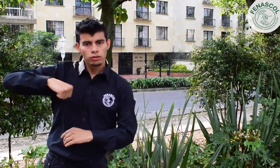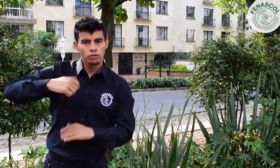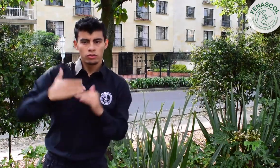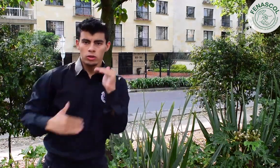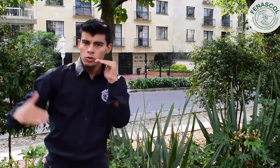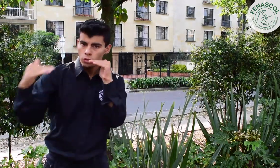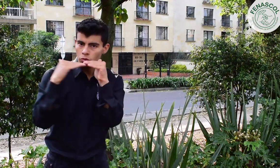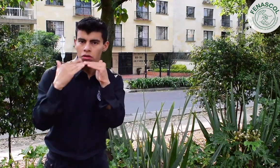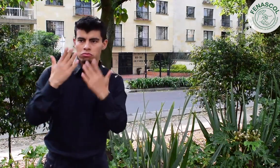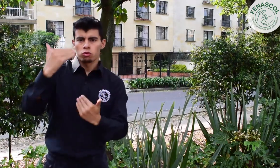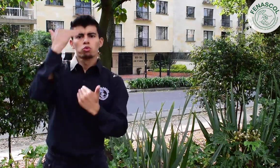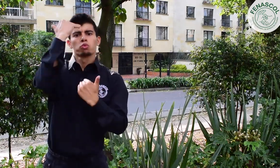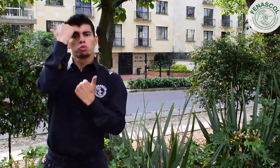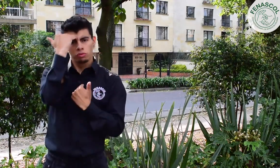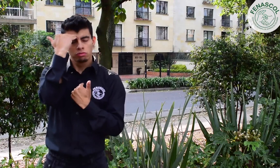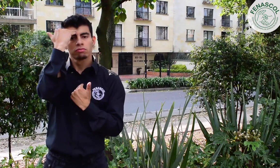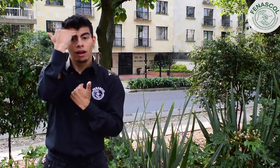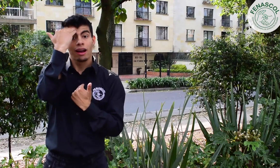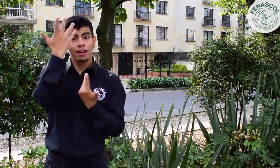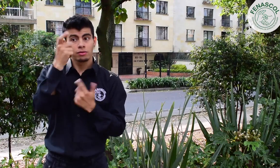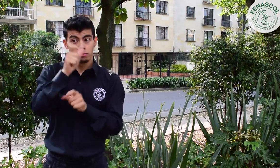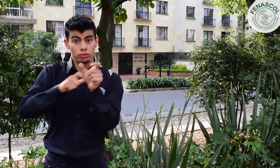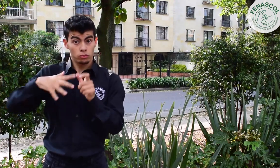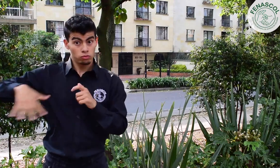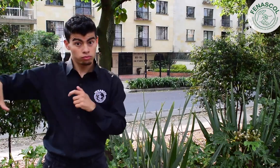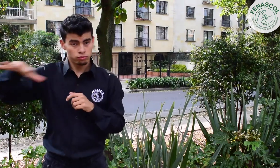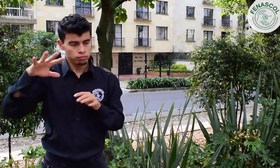toma de conciencia, generando visibilidad y reconocimiento.